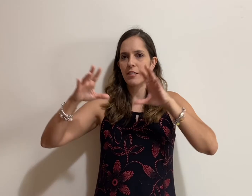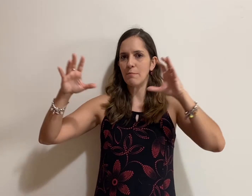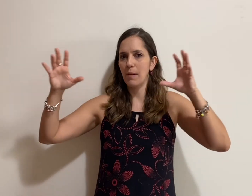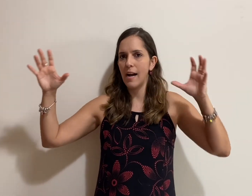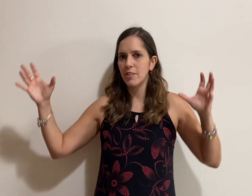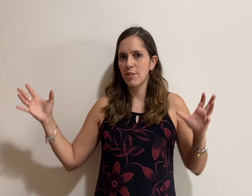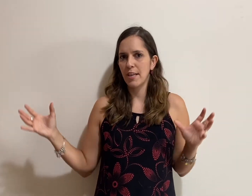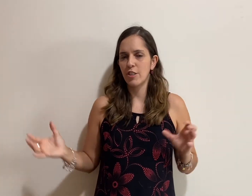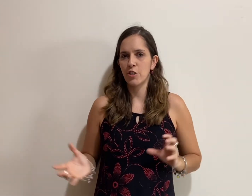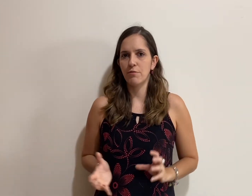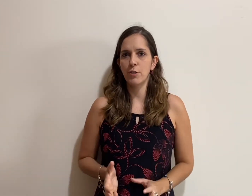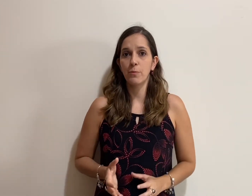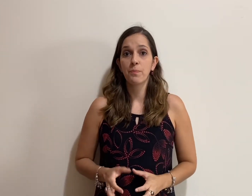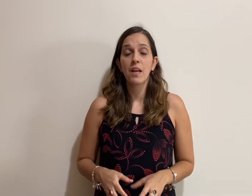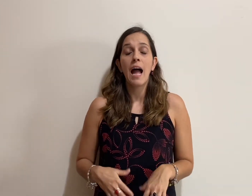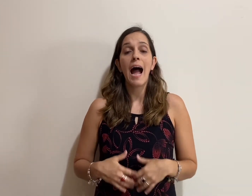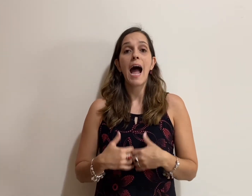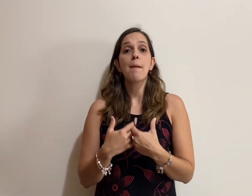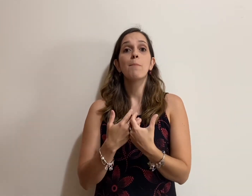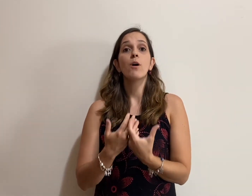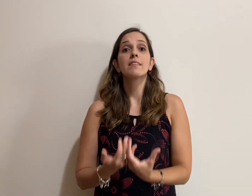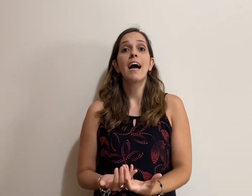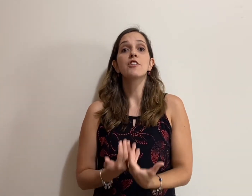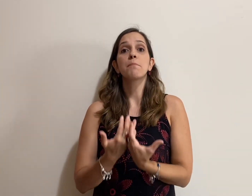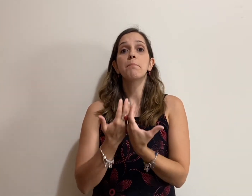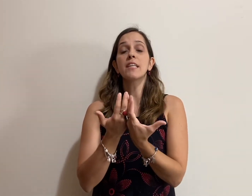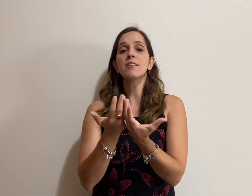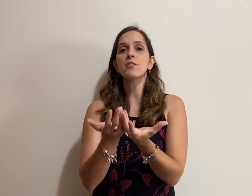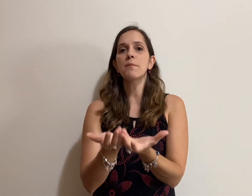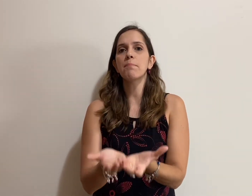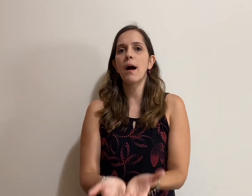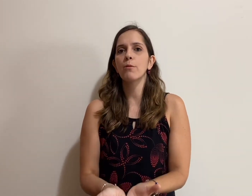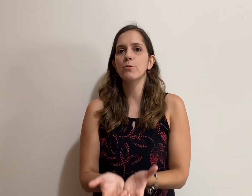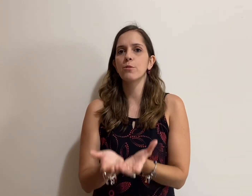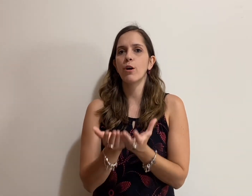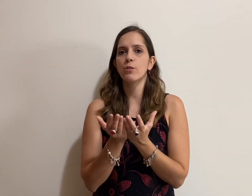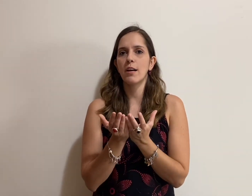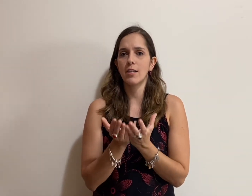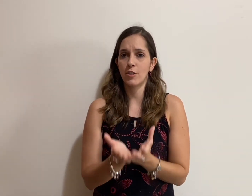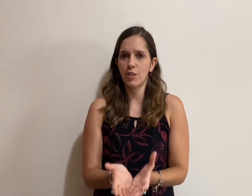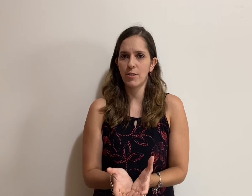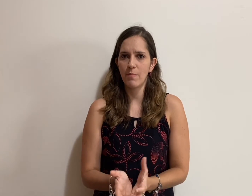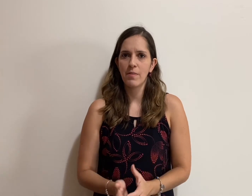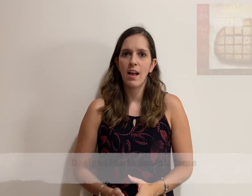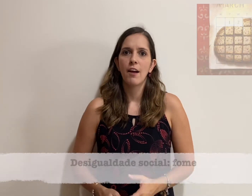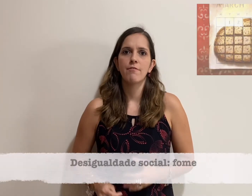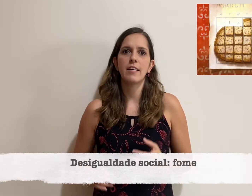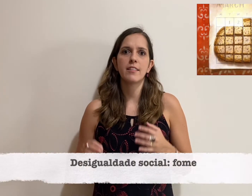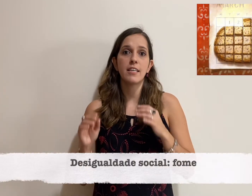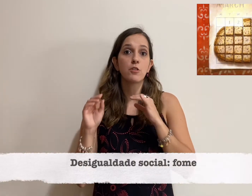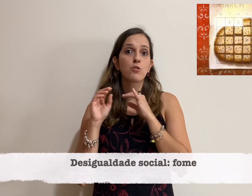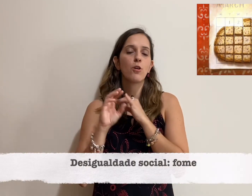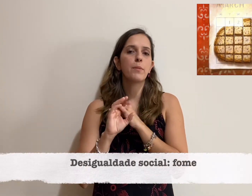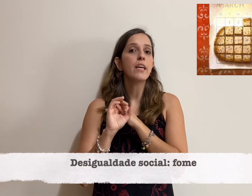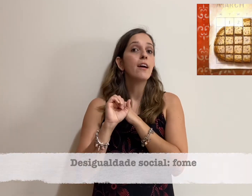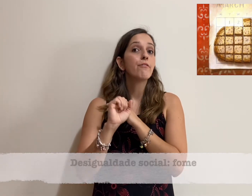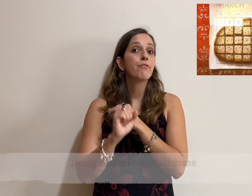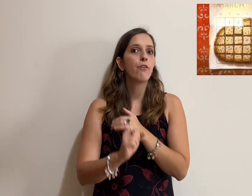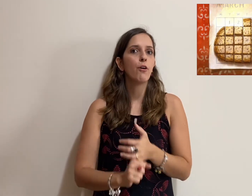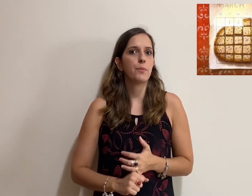imagens que a gente viu, a abordagem principal do nosso artista vai ser sobre fome,